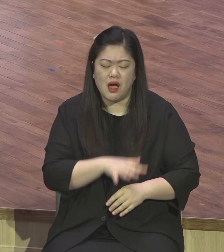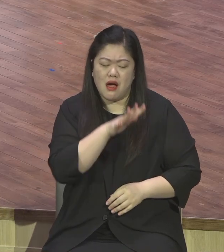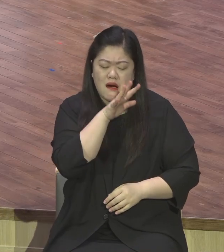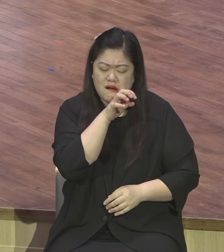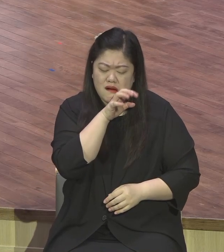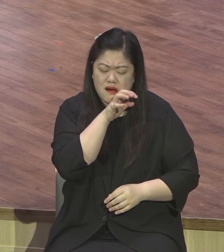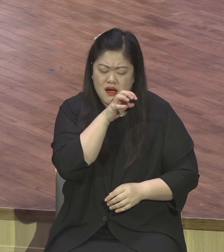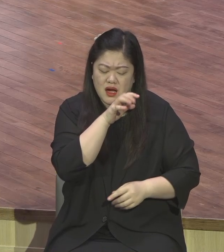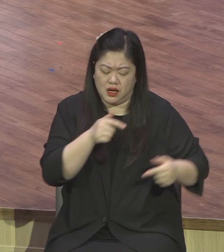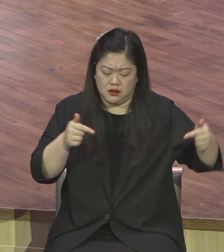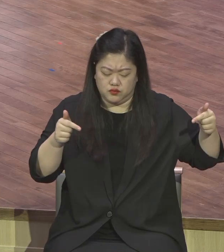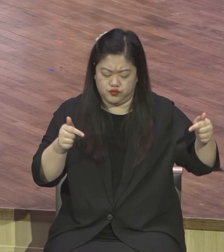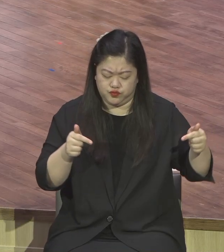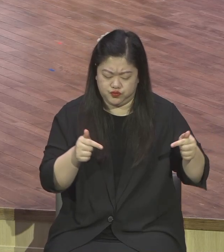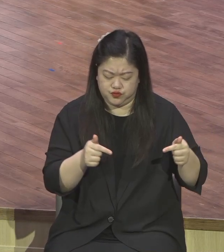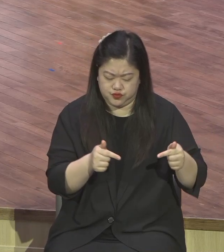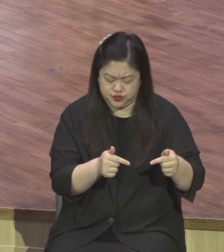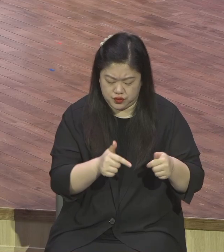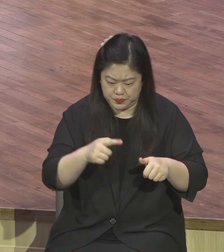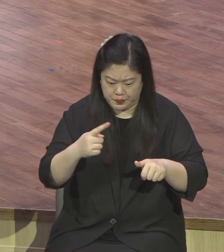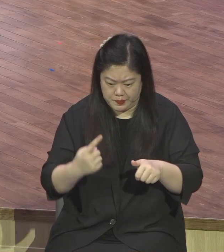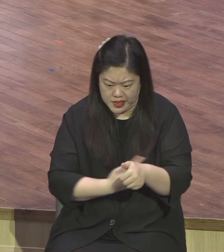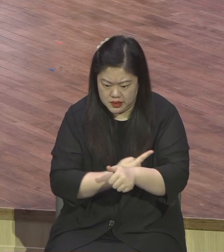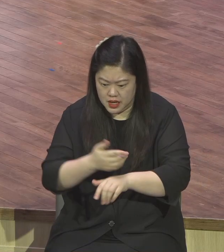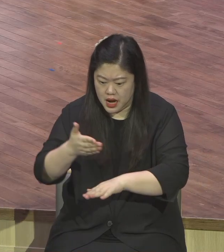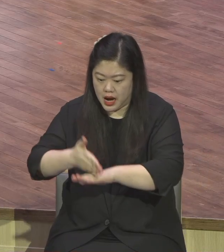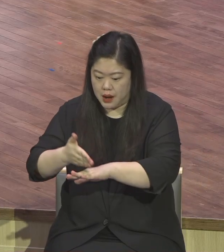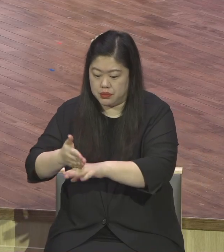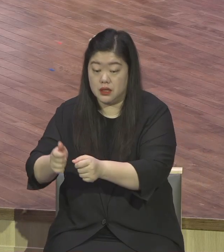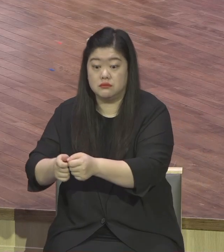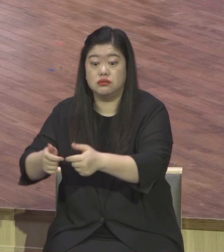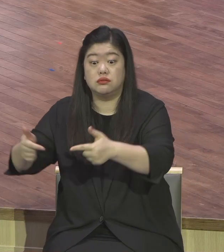감사거리를 찾다 보면 어느 날 절망이 사라진다.